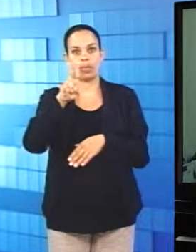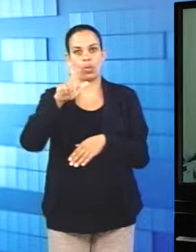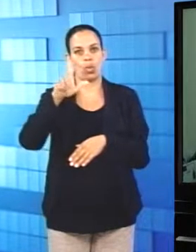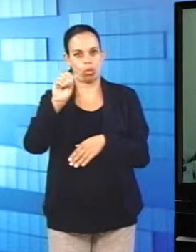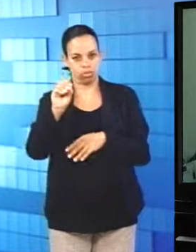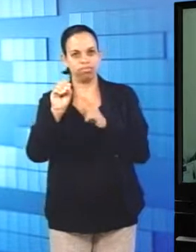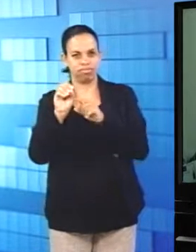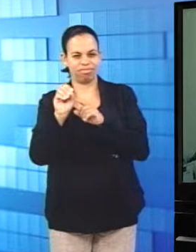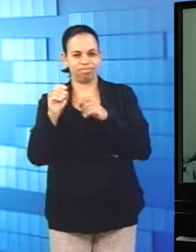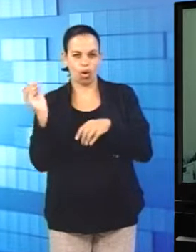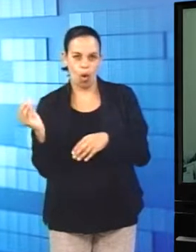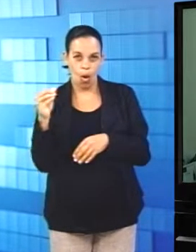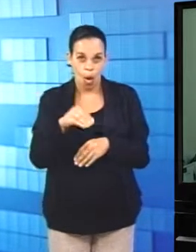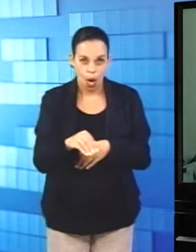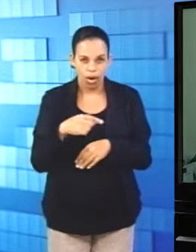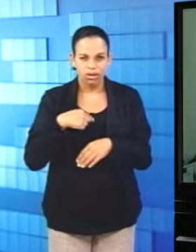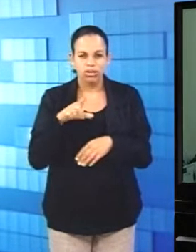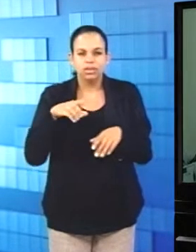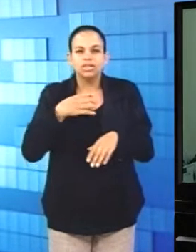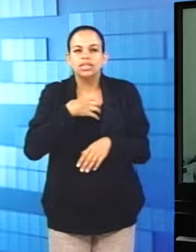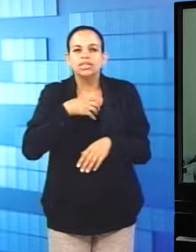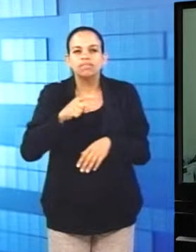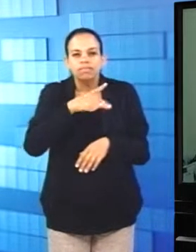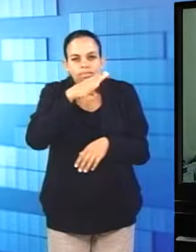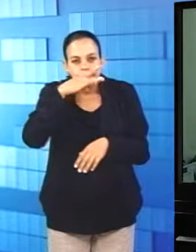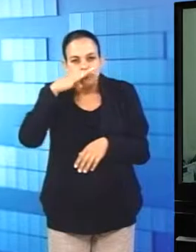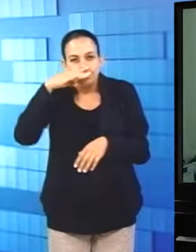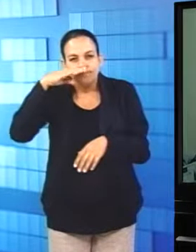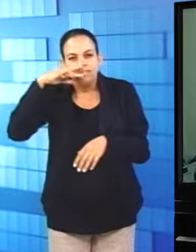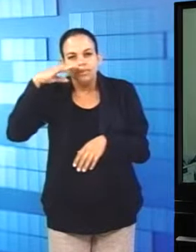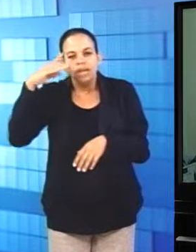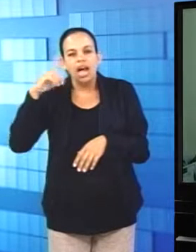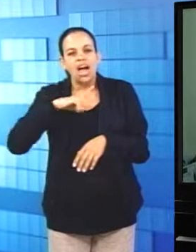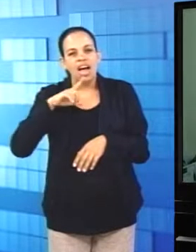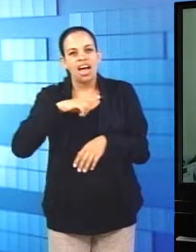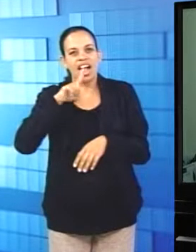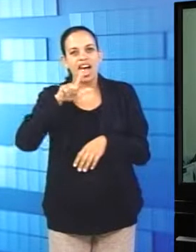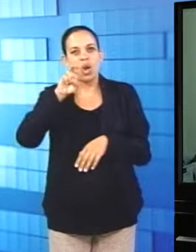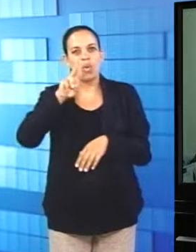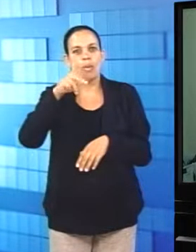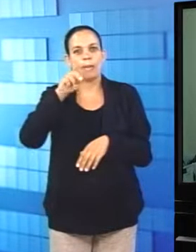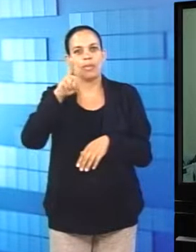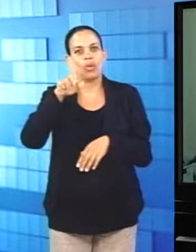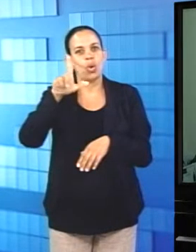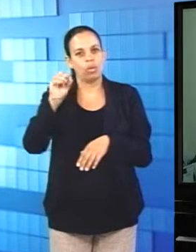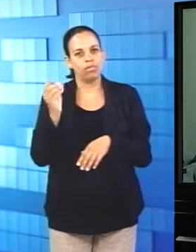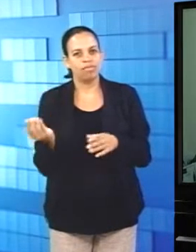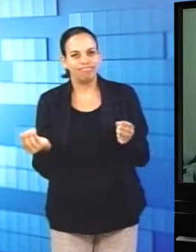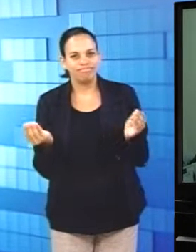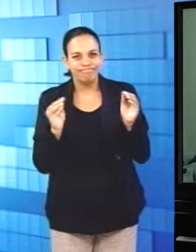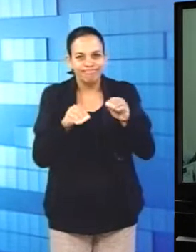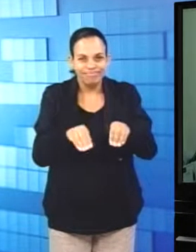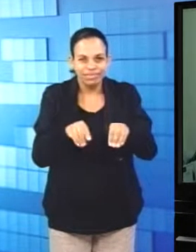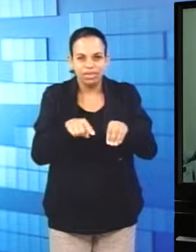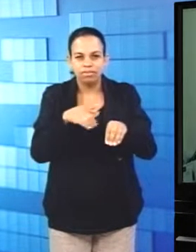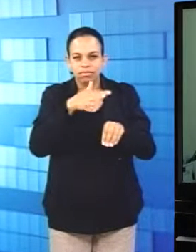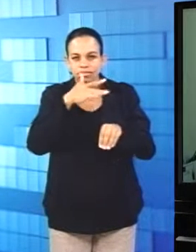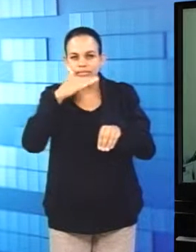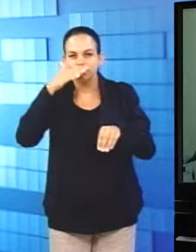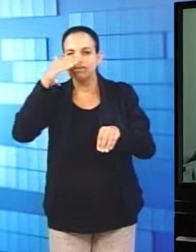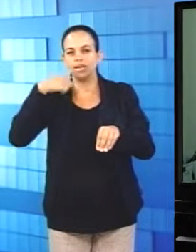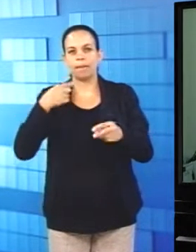lúpulagem da cerveja. É nesse momento que a gente sente os aromas do lúpulo e que a gente percebe se a cerveja vai ter ali